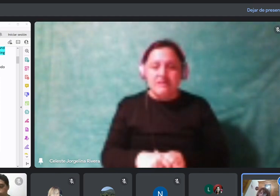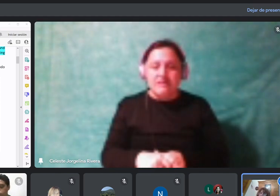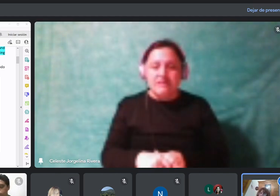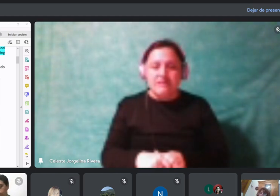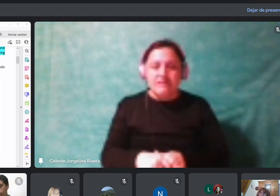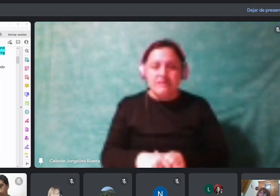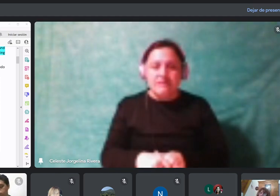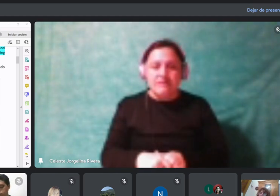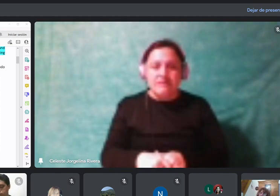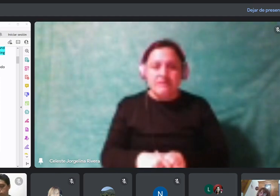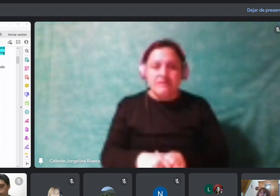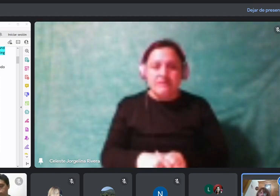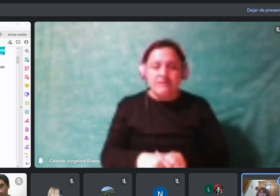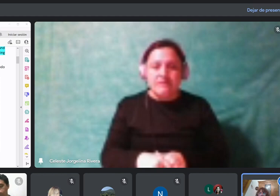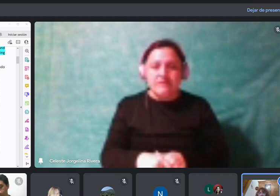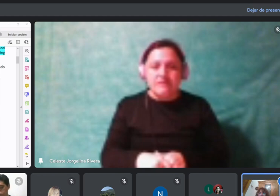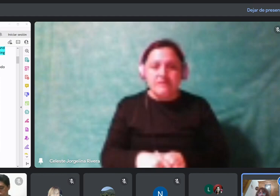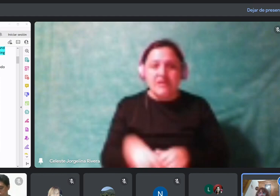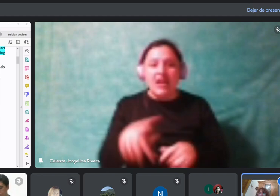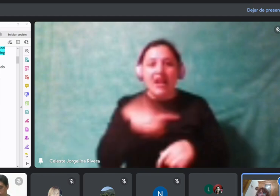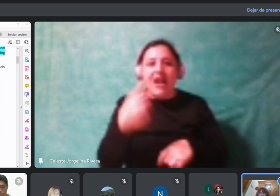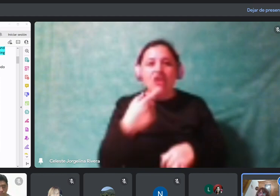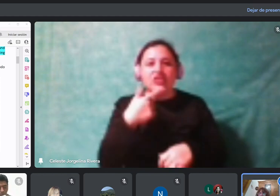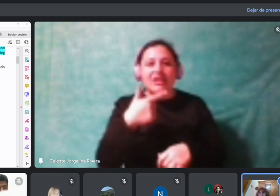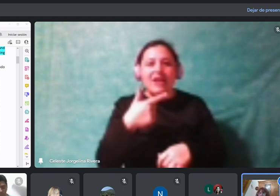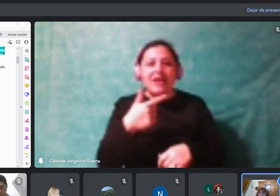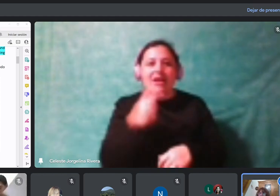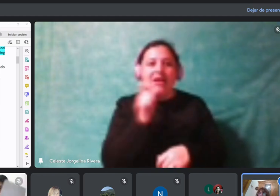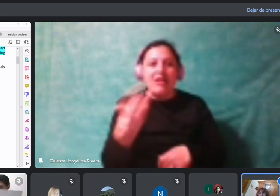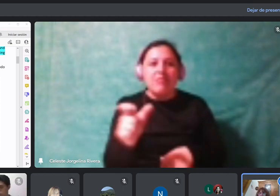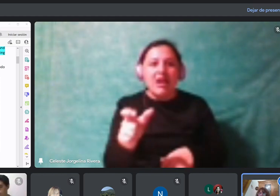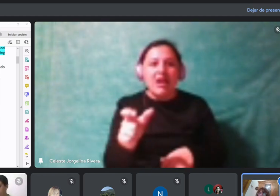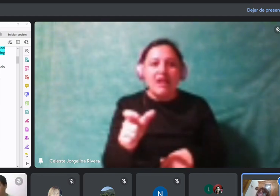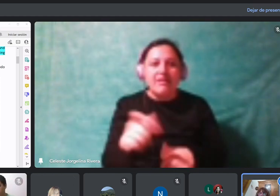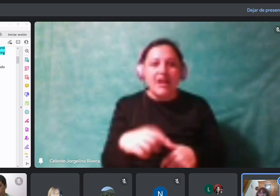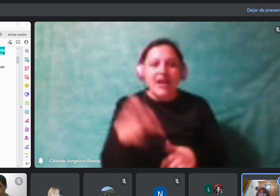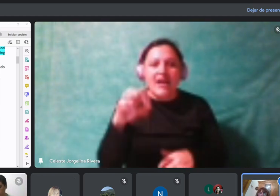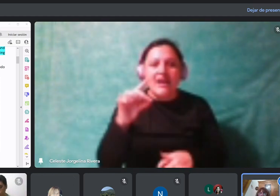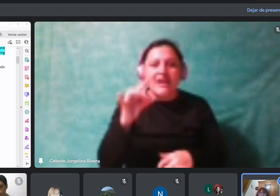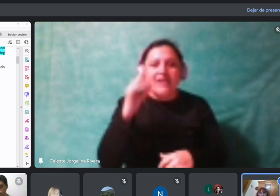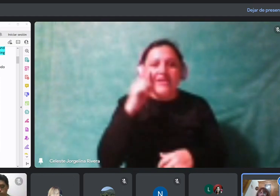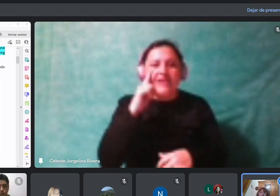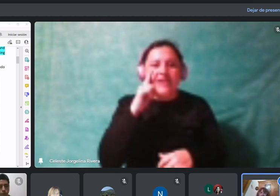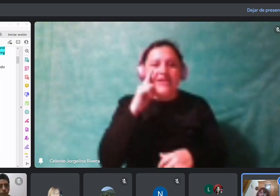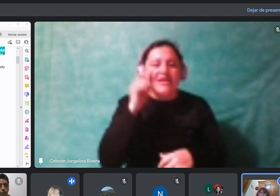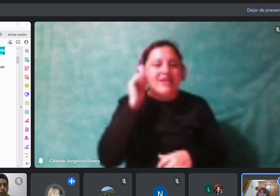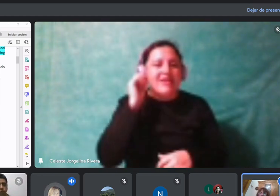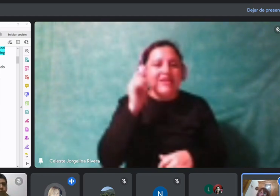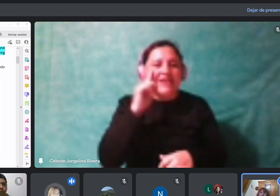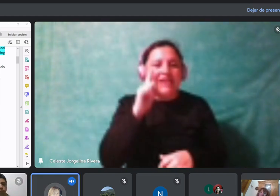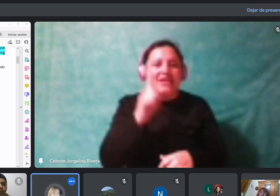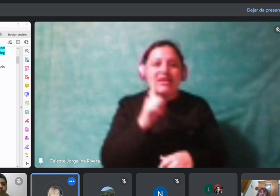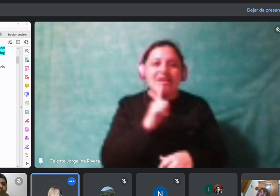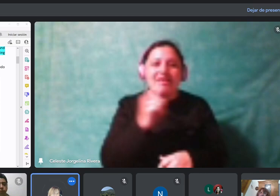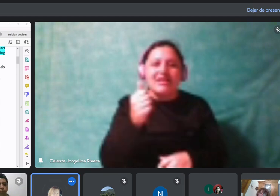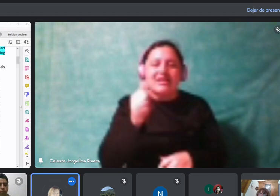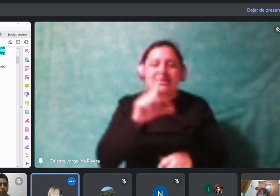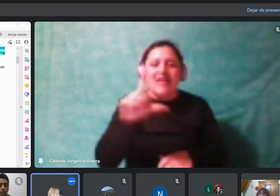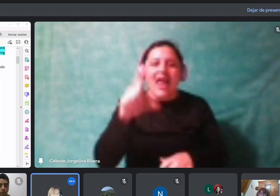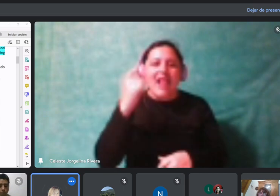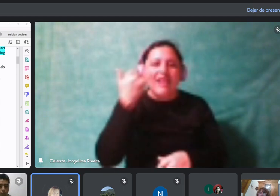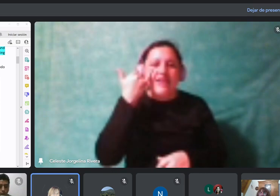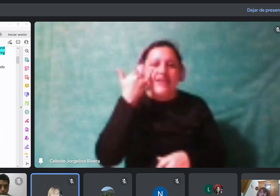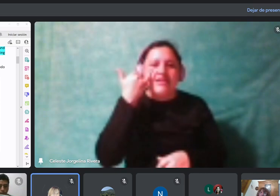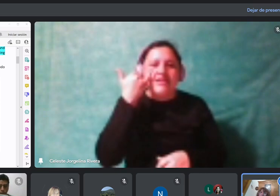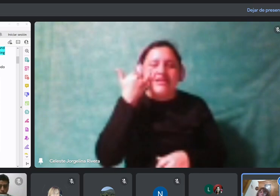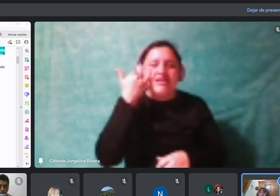Sustantivo. No, no. Las que terminan en li. Adverbio. Adverbio.